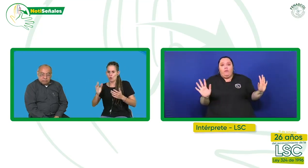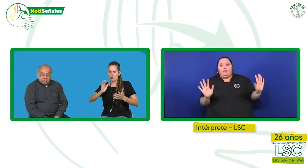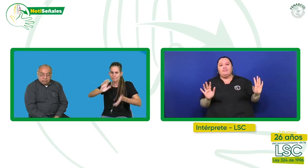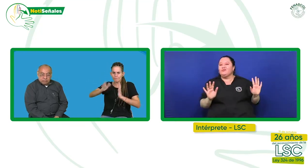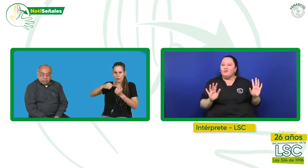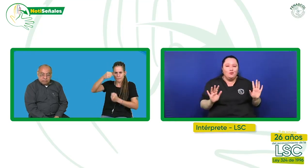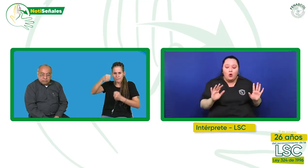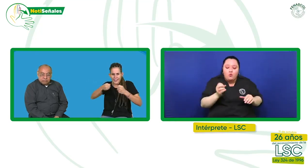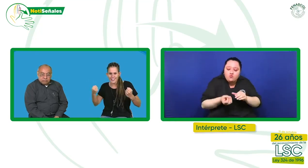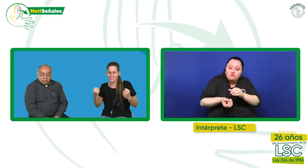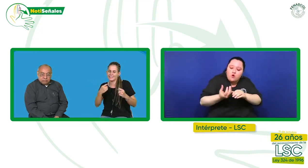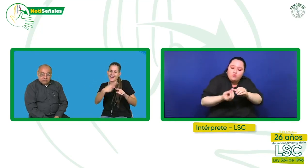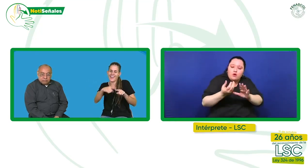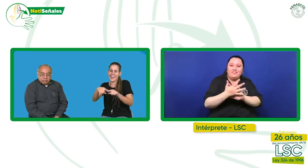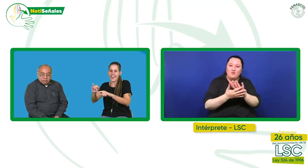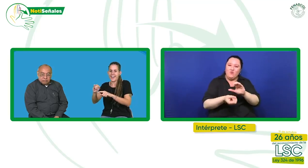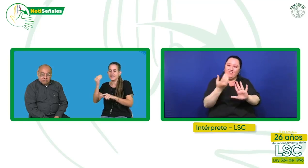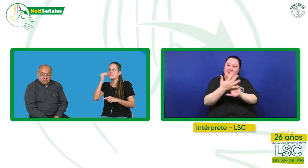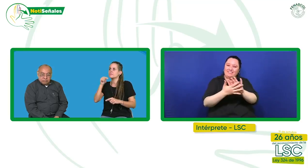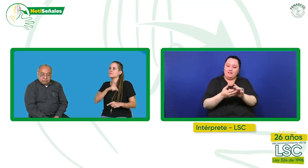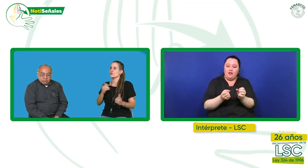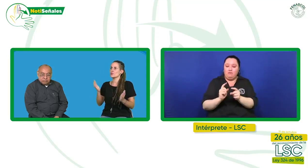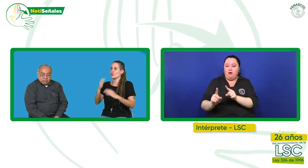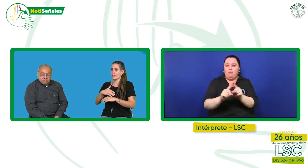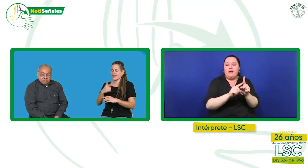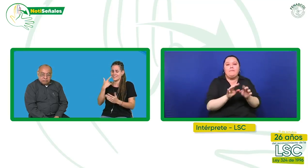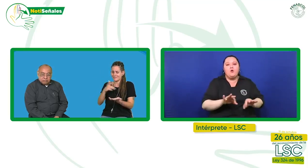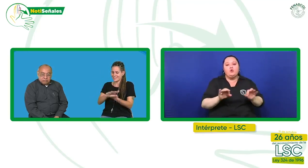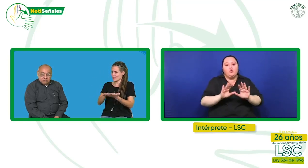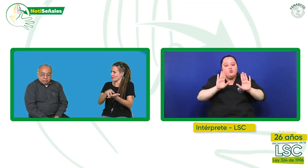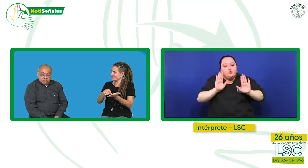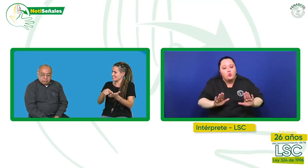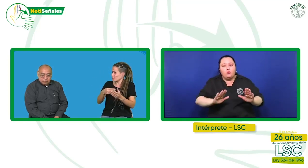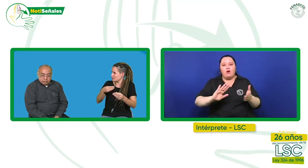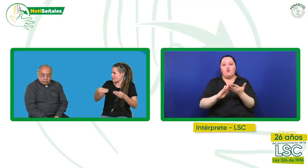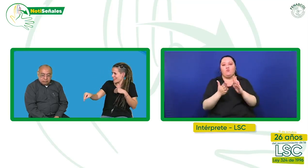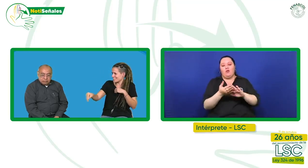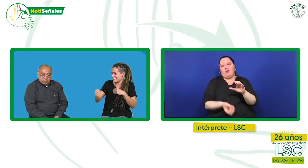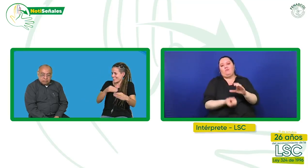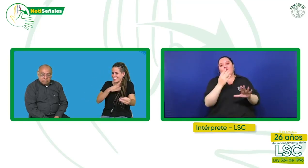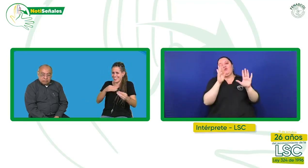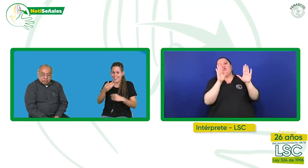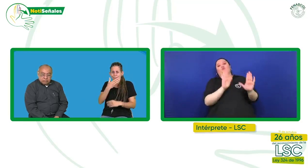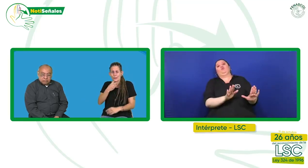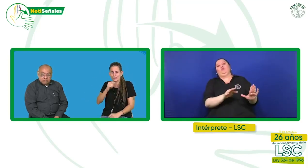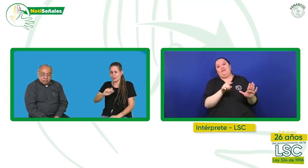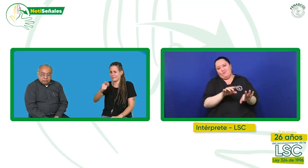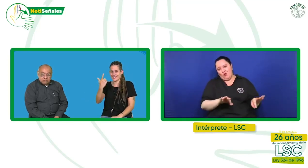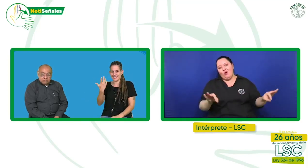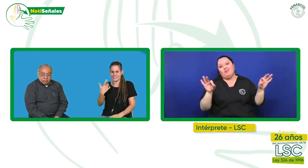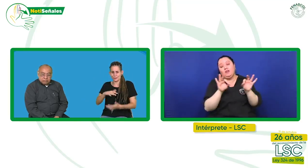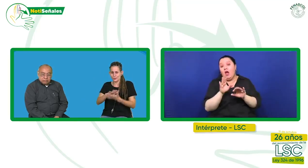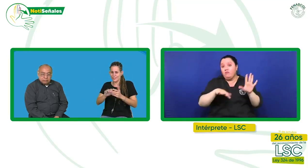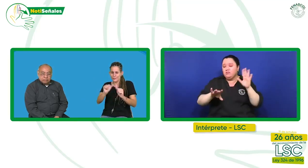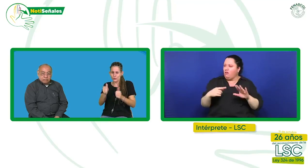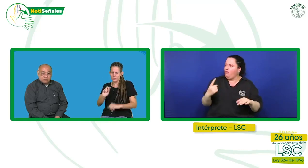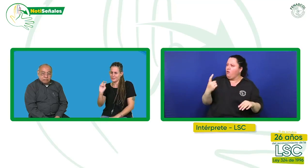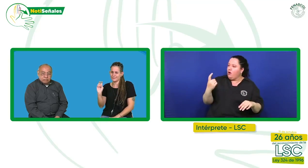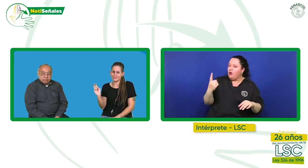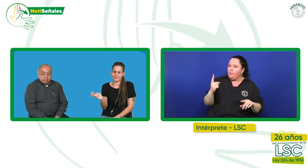léxico o de neologismos parta de la propia comunidad, porque muchas veces decimos que hacen falta y realmente lo que no hacemos